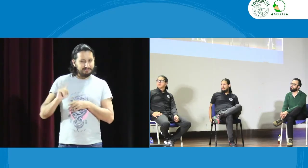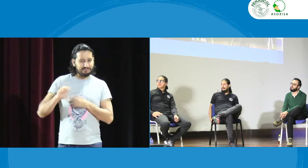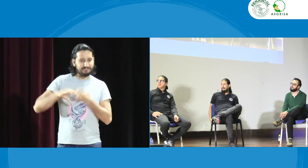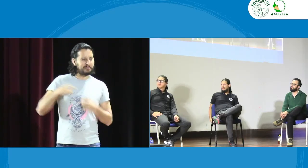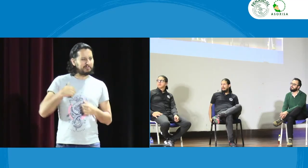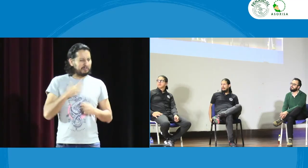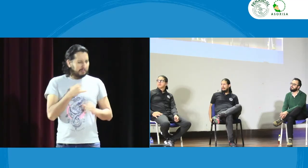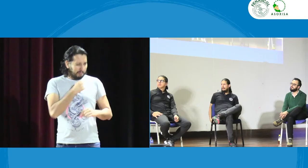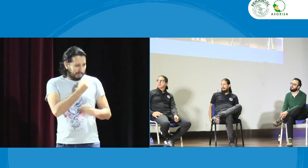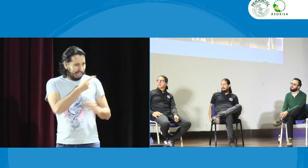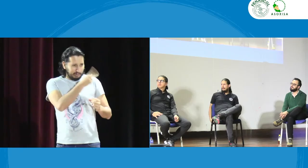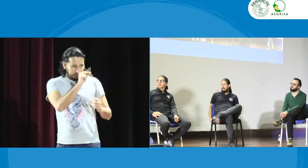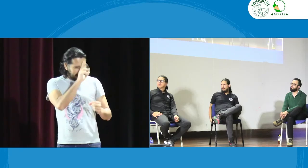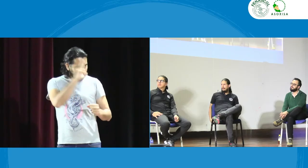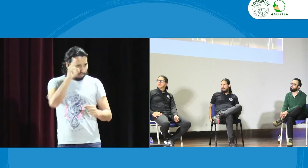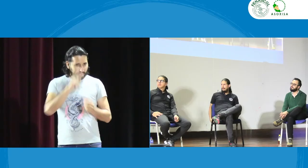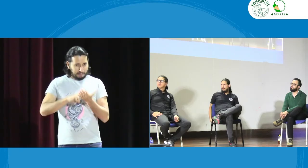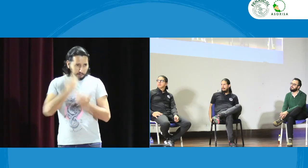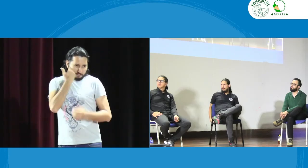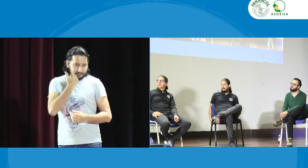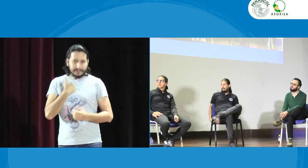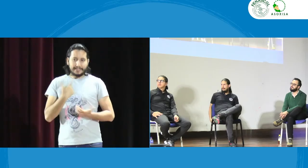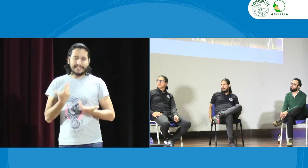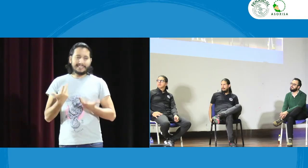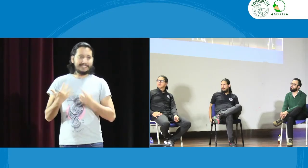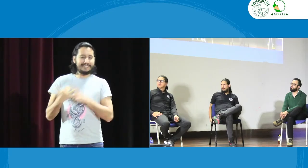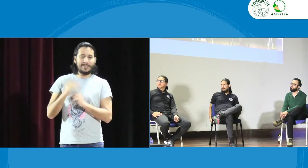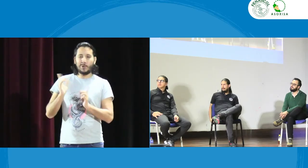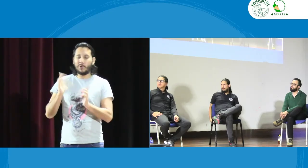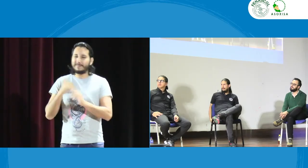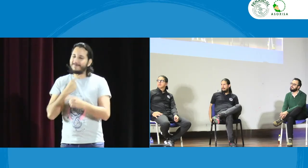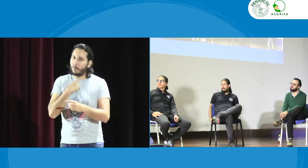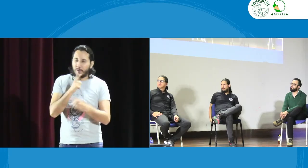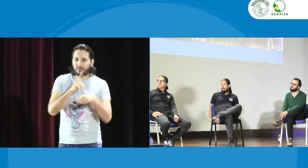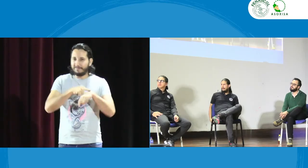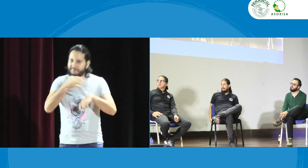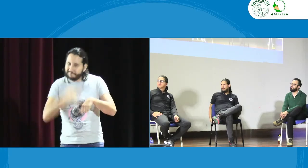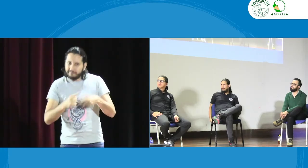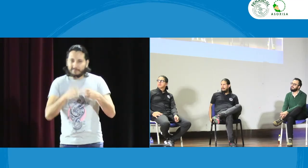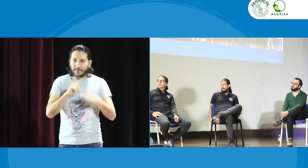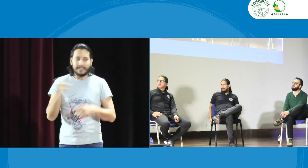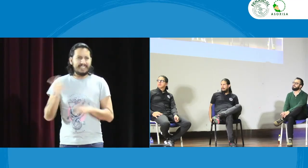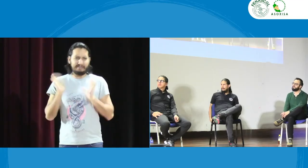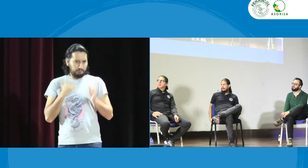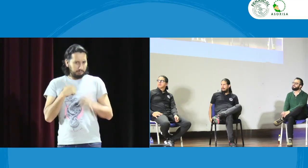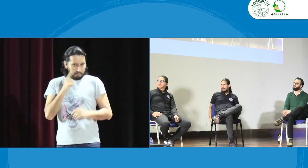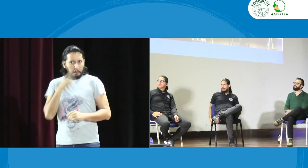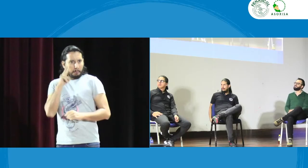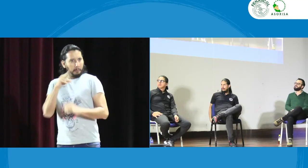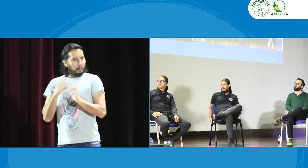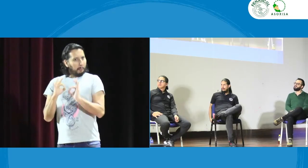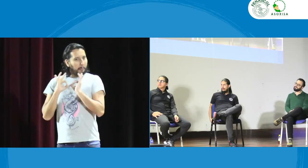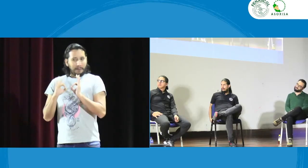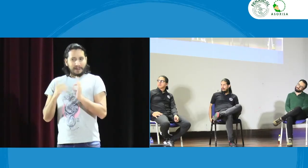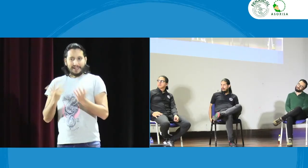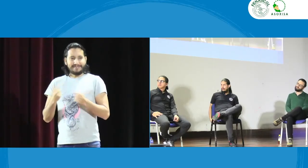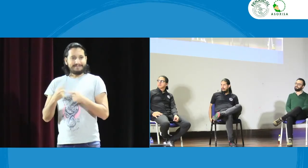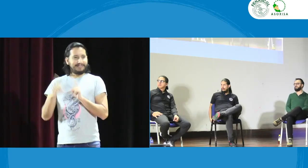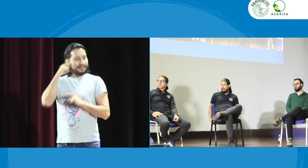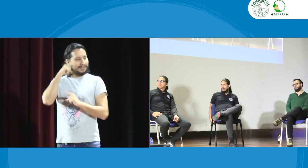grupo de personas sordas como que están a favor de esta persona o de estos intérpretes entonces realmente yo les decía mire